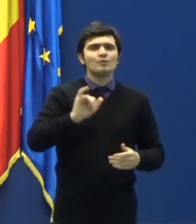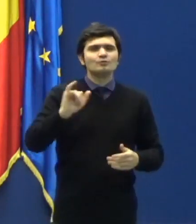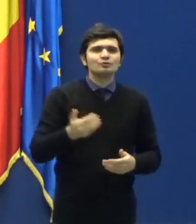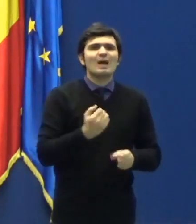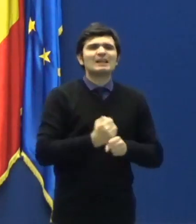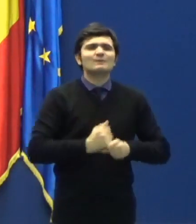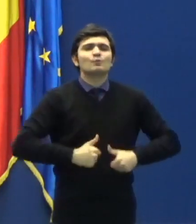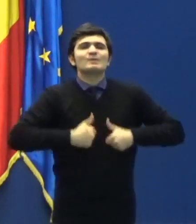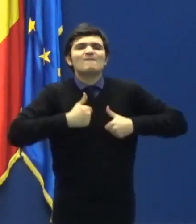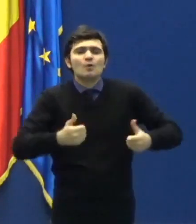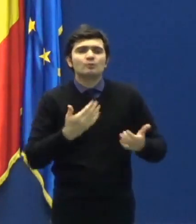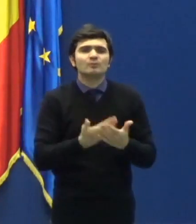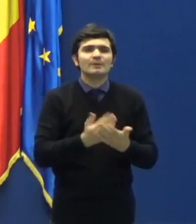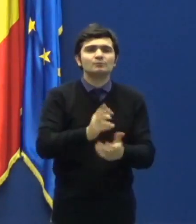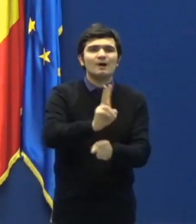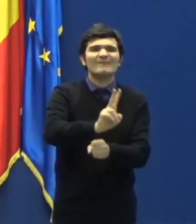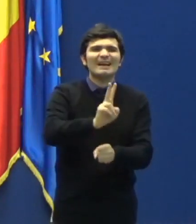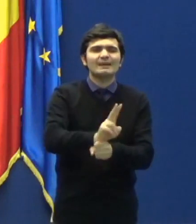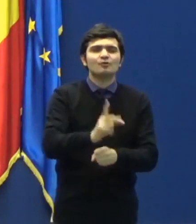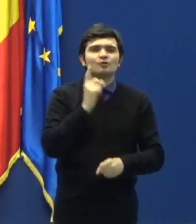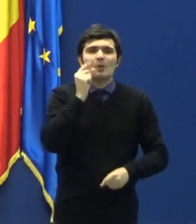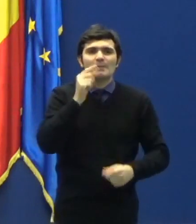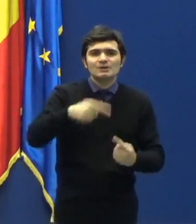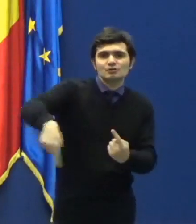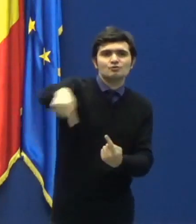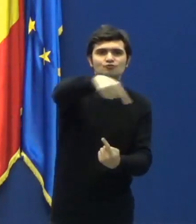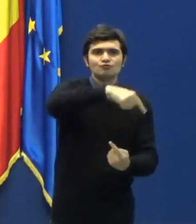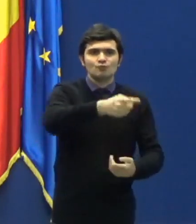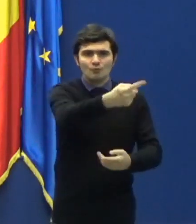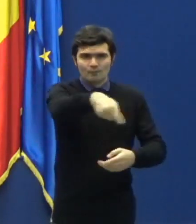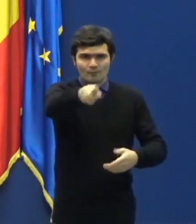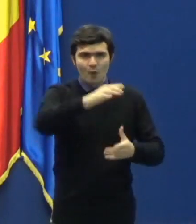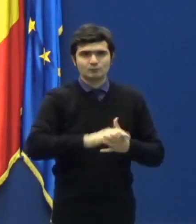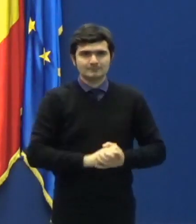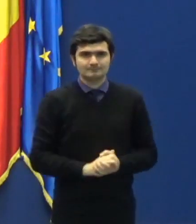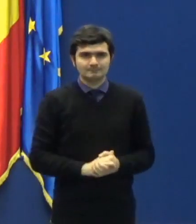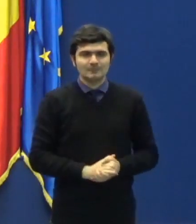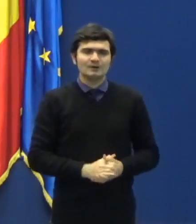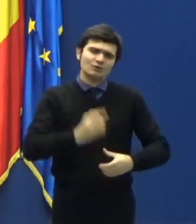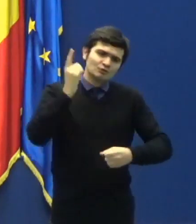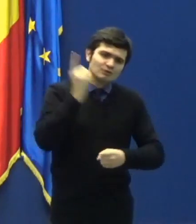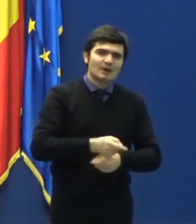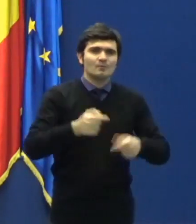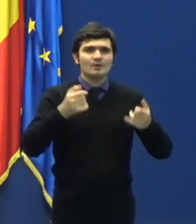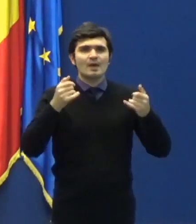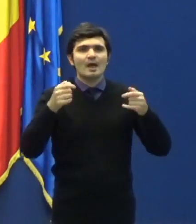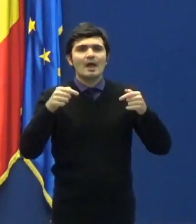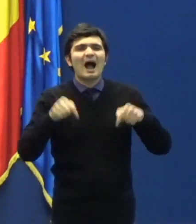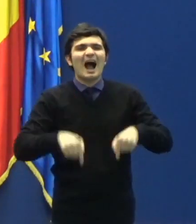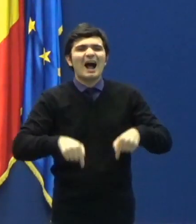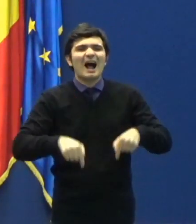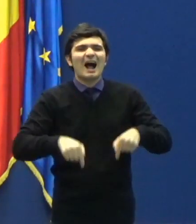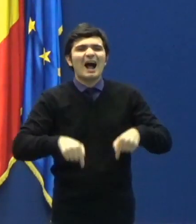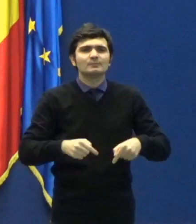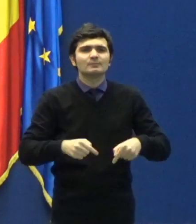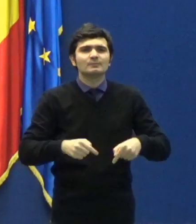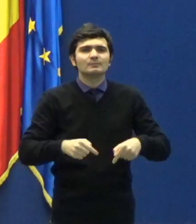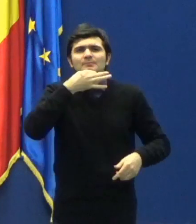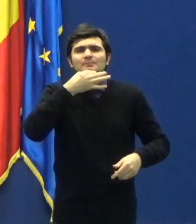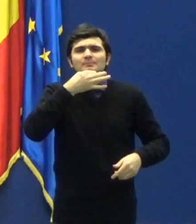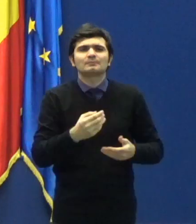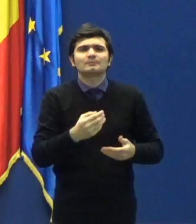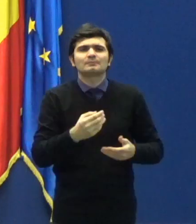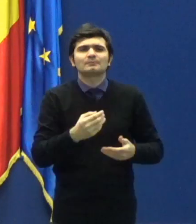cei din jurul dumneavoastră. Trebuie acum aici să transmitem un gând pios și